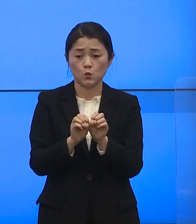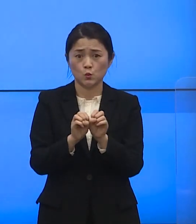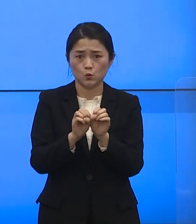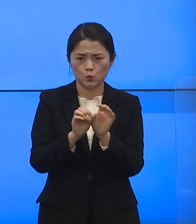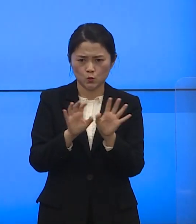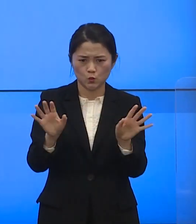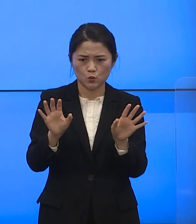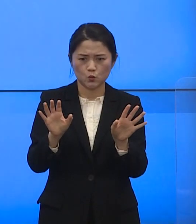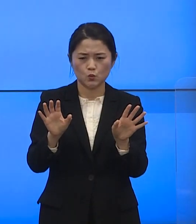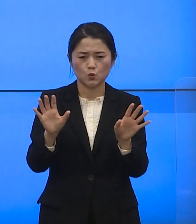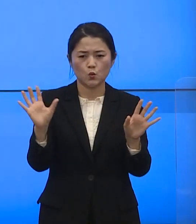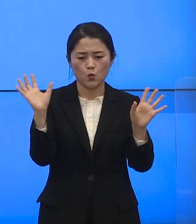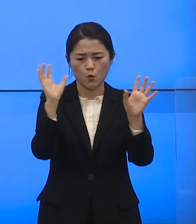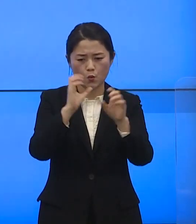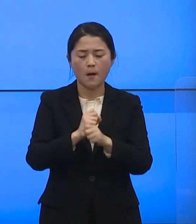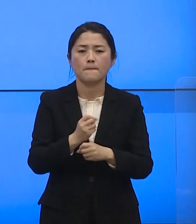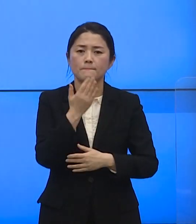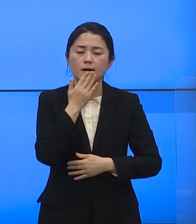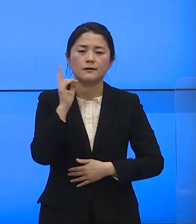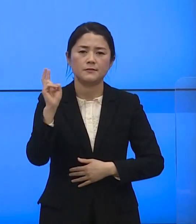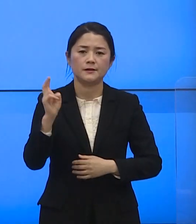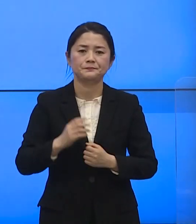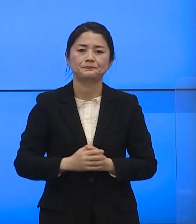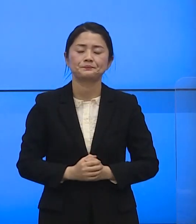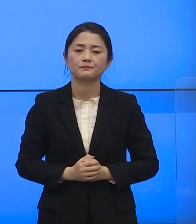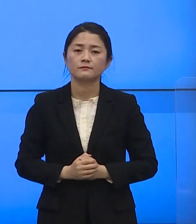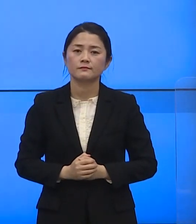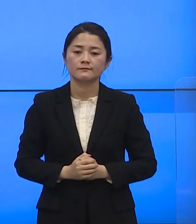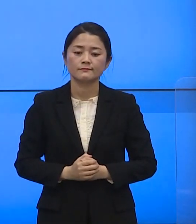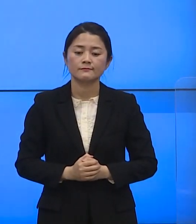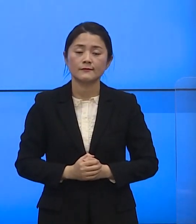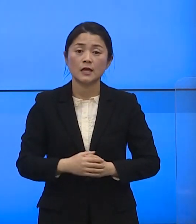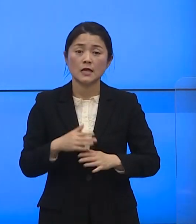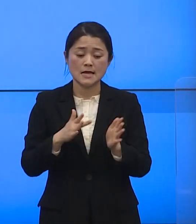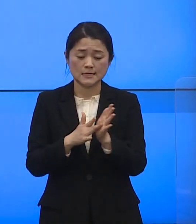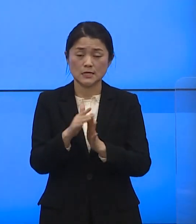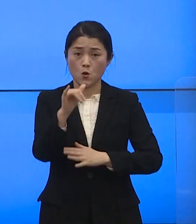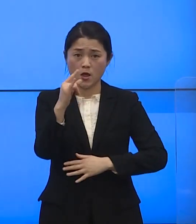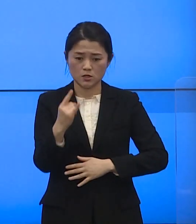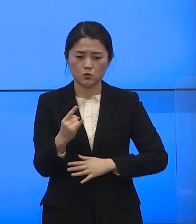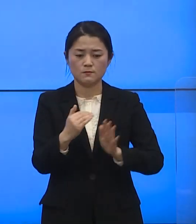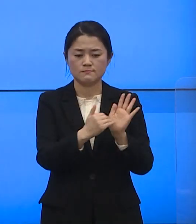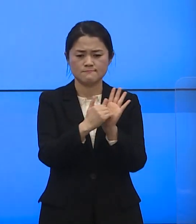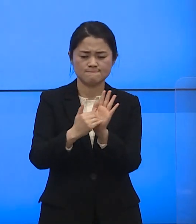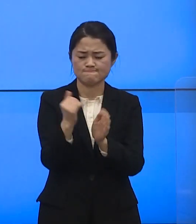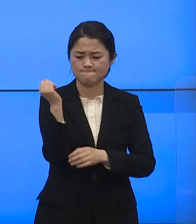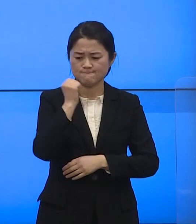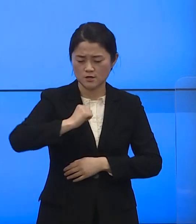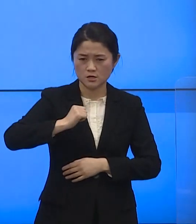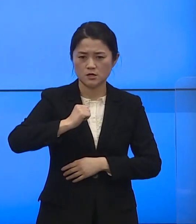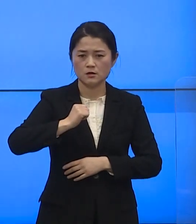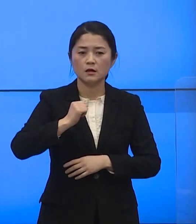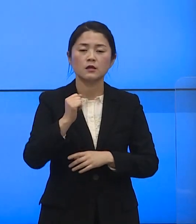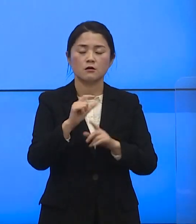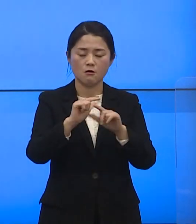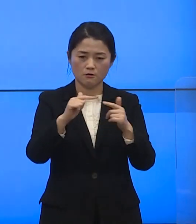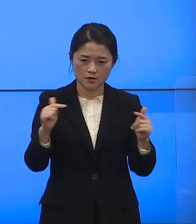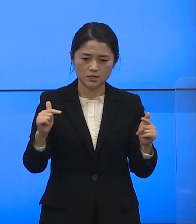어려움은 슬기롭게 해결할 수 있으리라 생각합니다 저희 약사회도 방역유관기관과의 협조